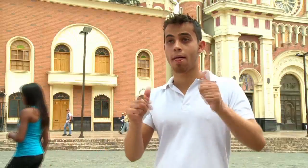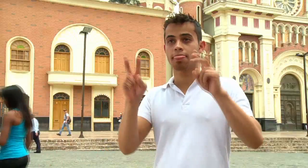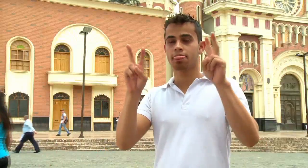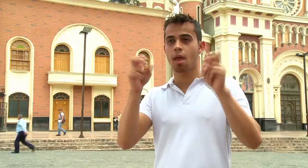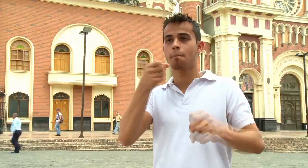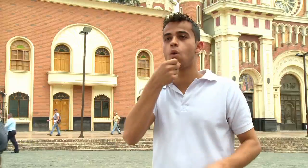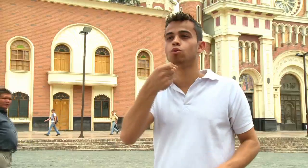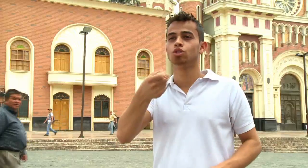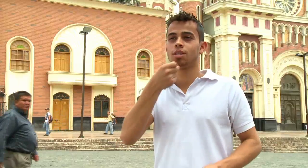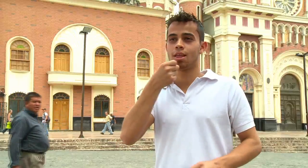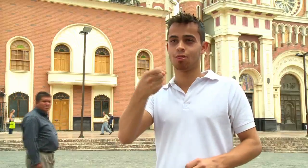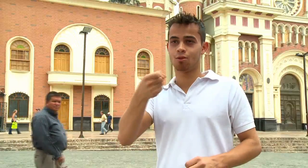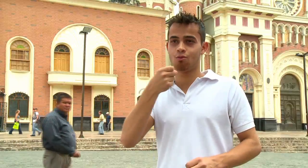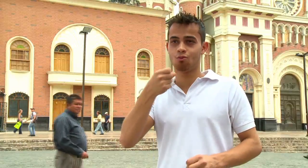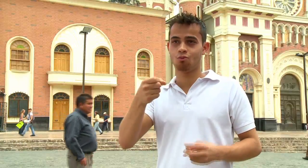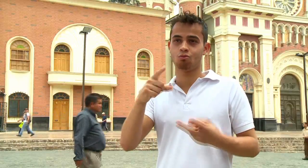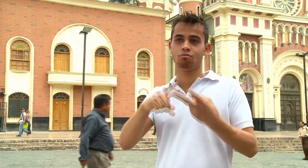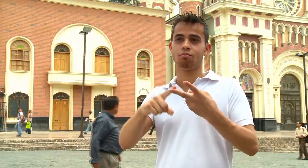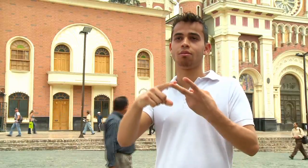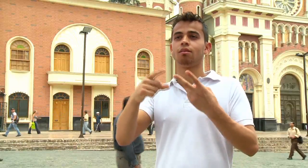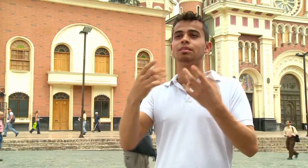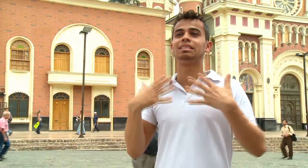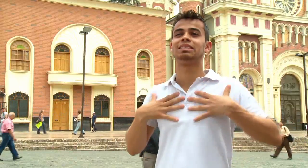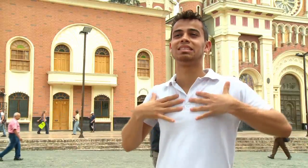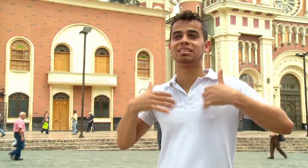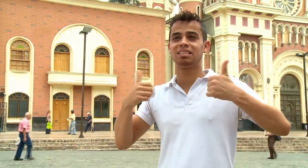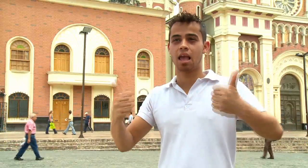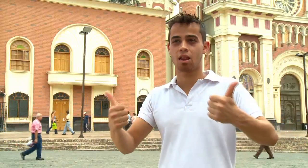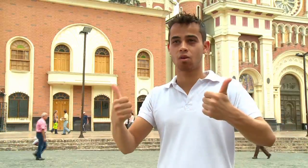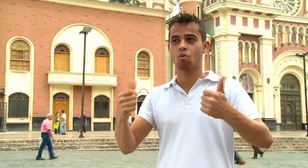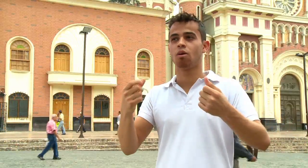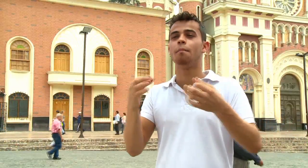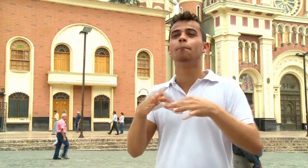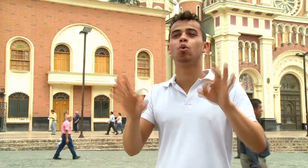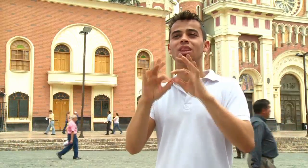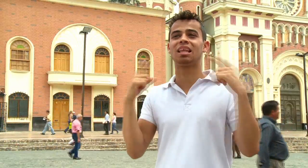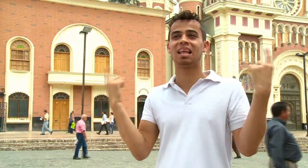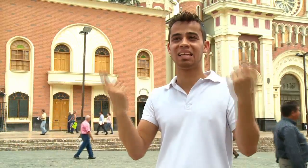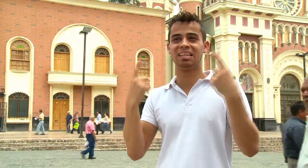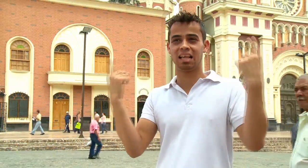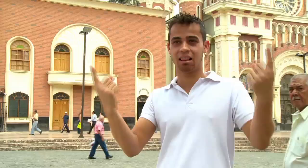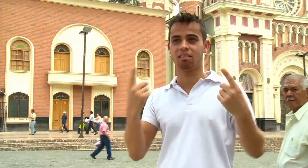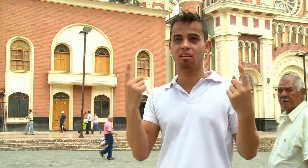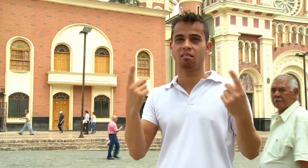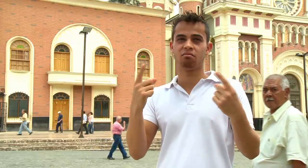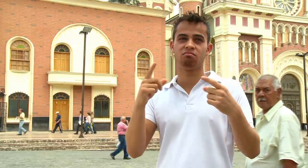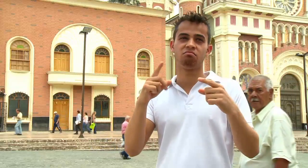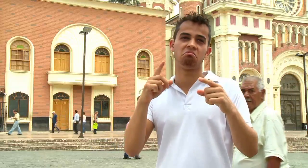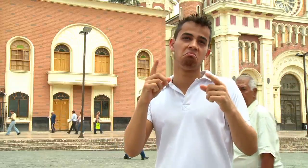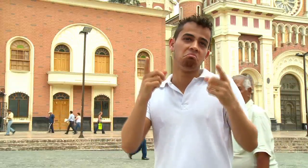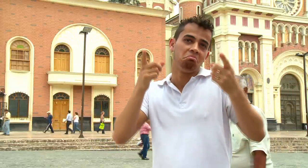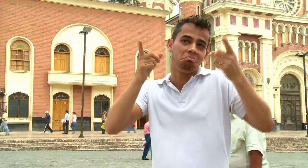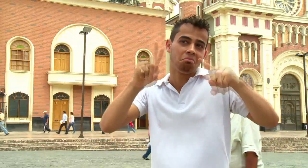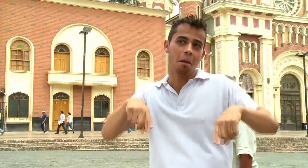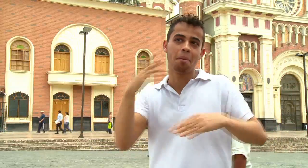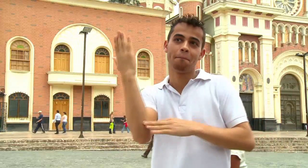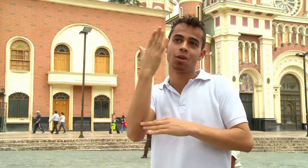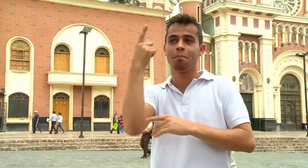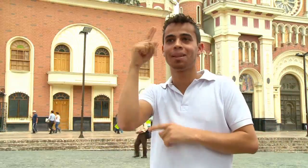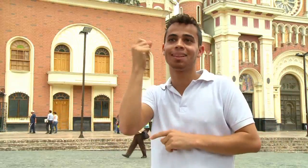En los noticieros, los programas de salud y programas a nivel temática a nivel general, porque me encantaría